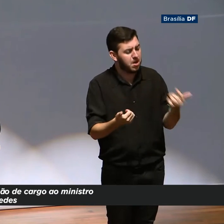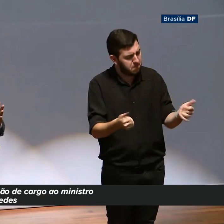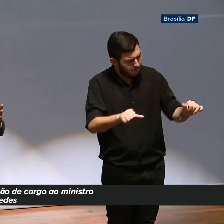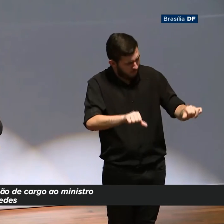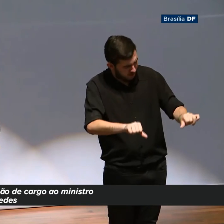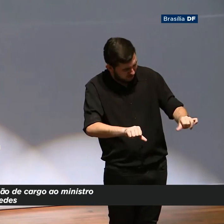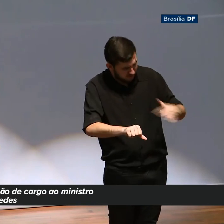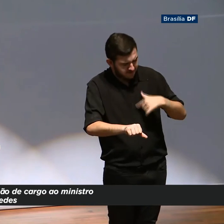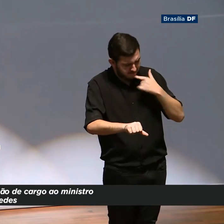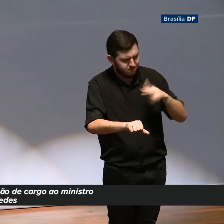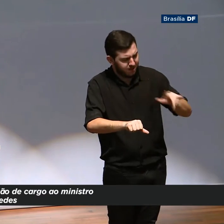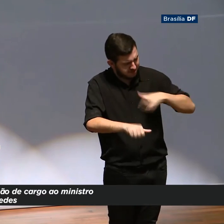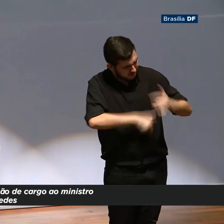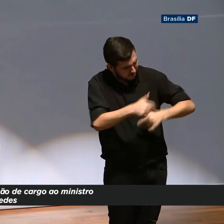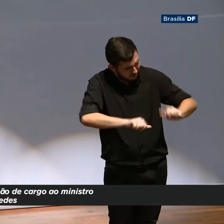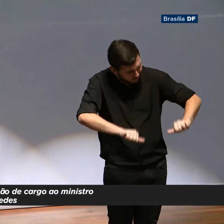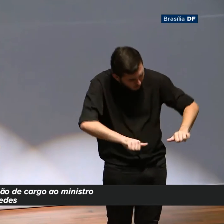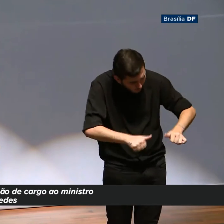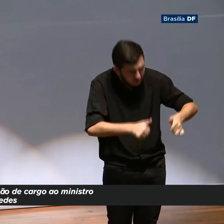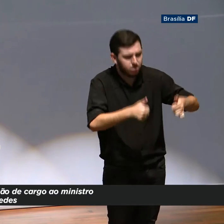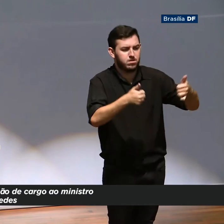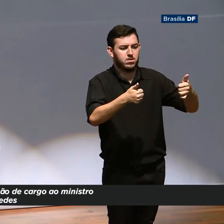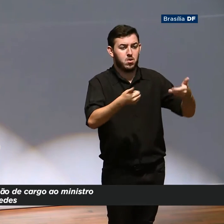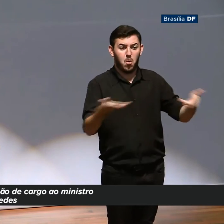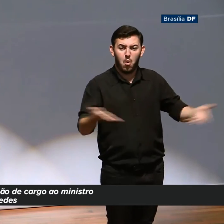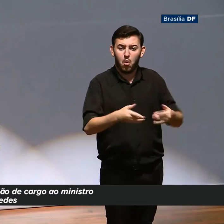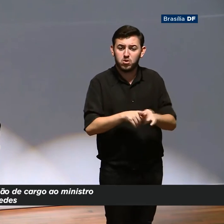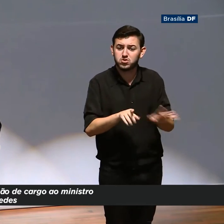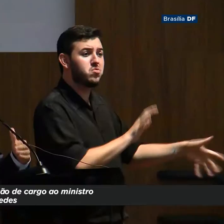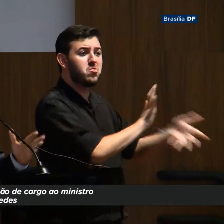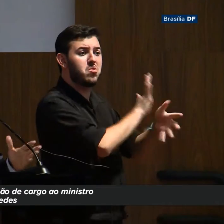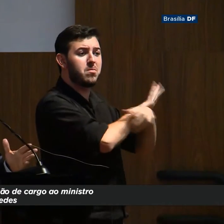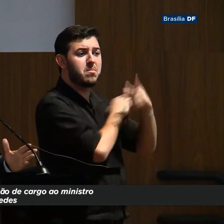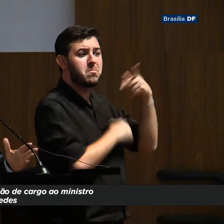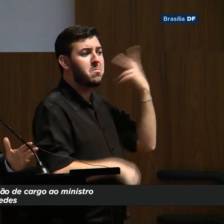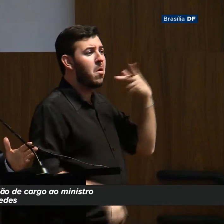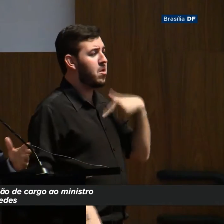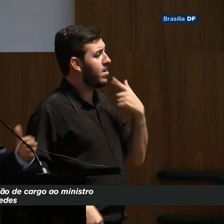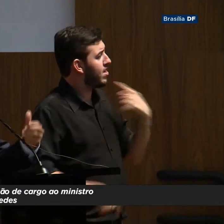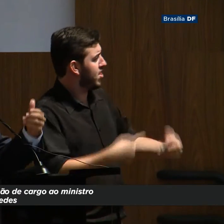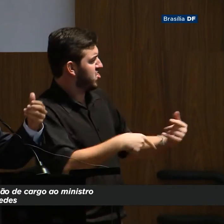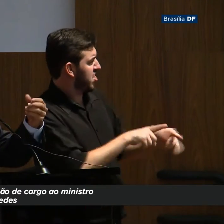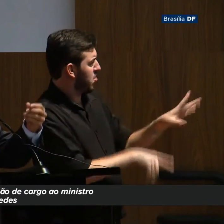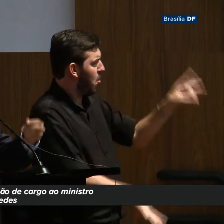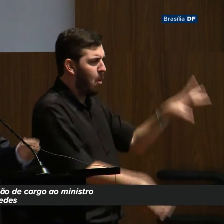hoje ela não faz as escolhas. Hoje a classe política observa